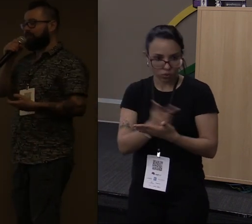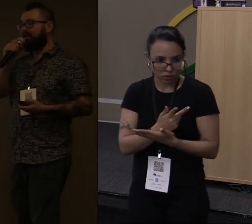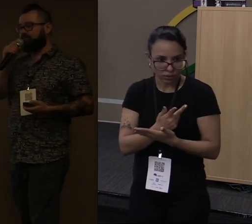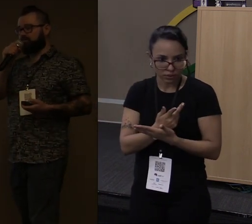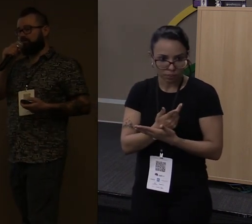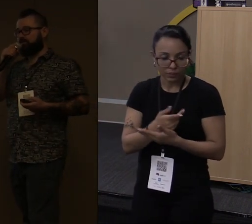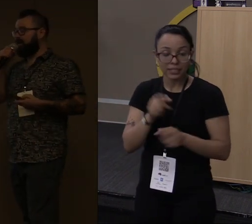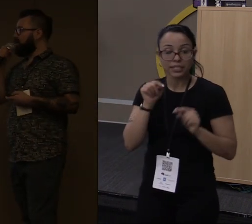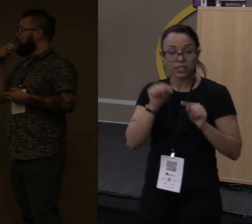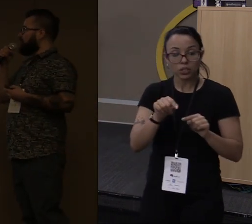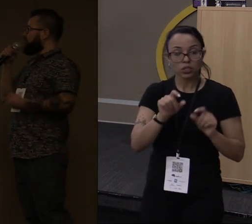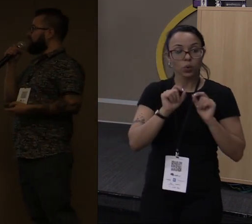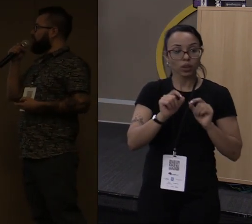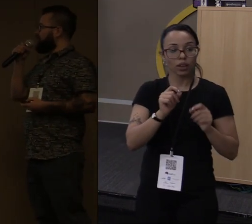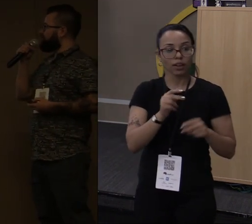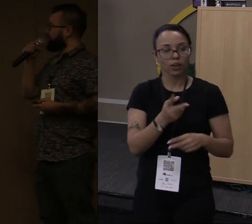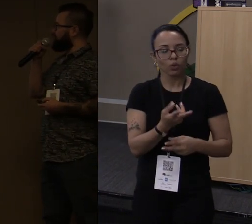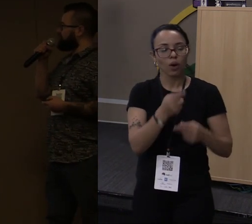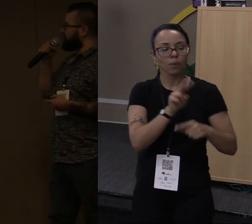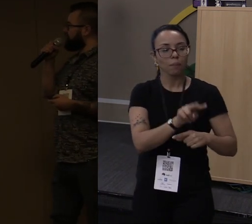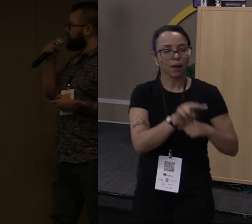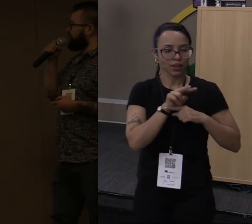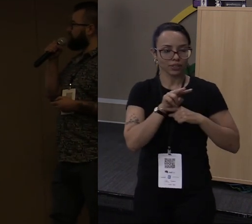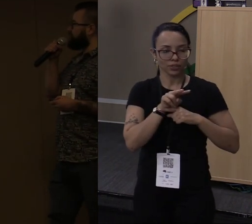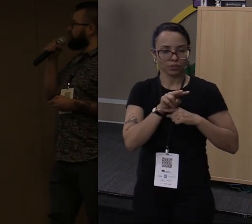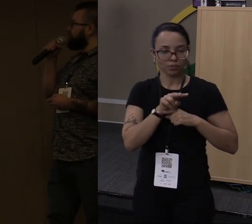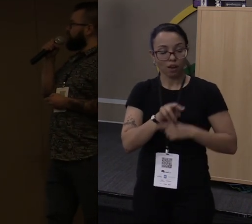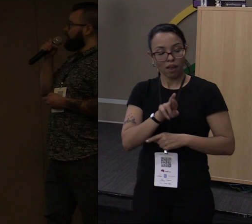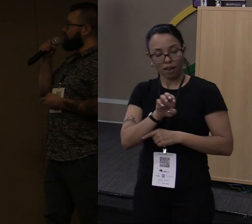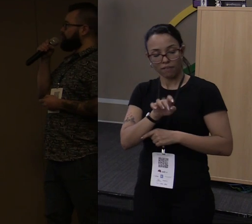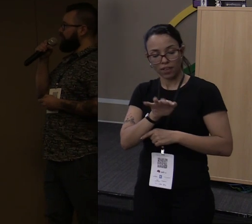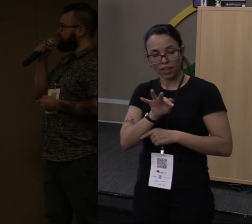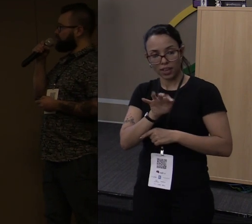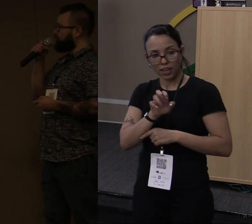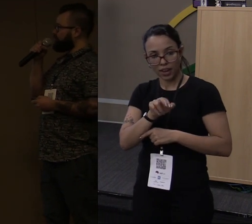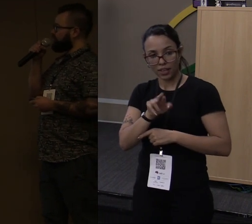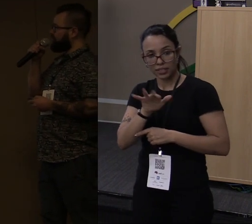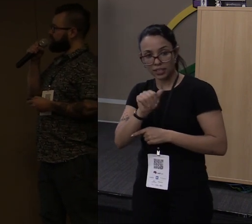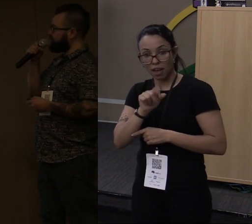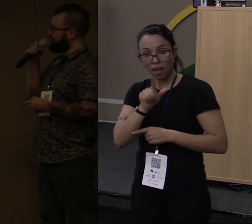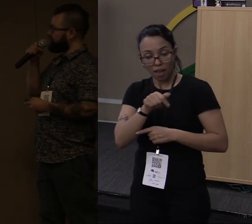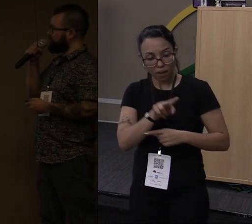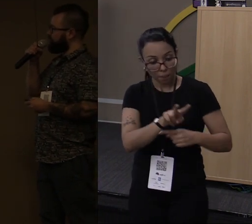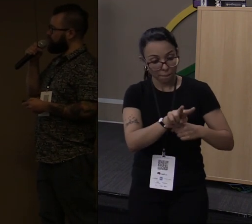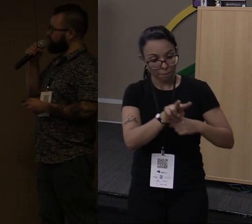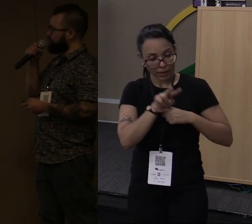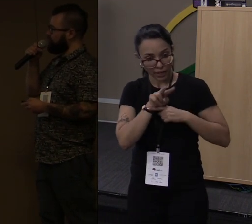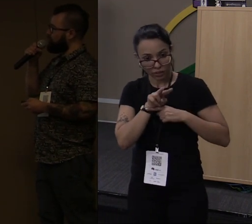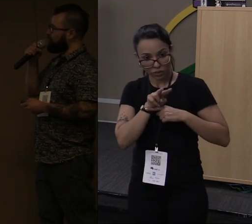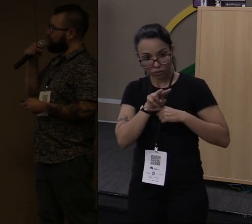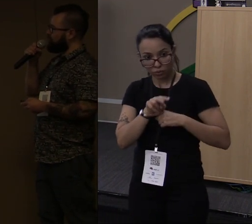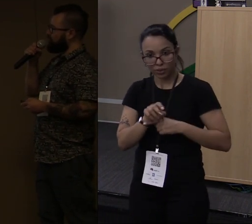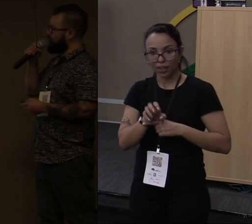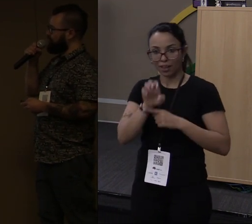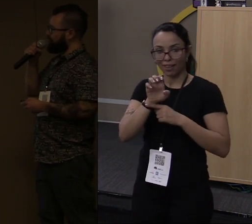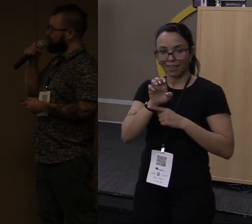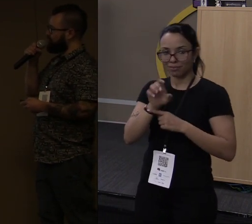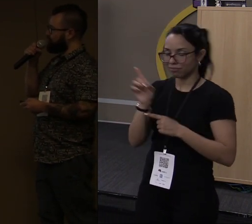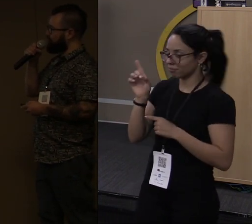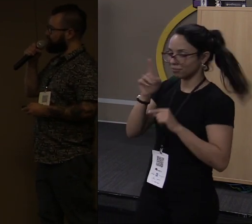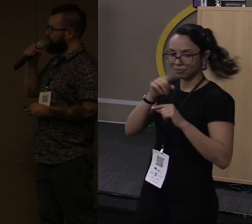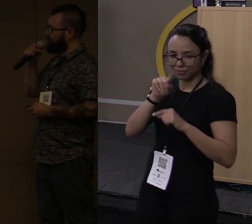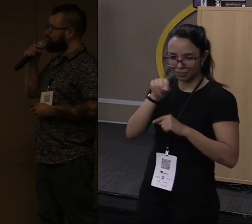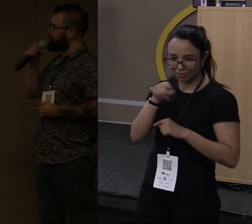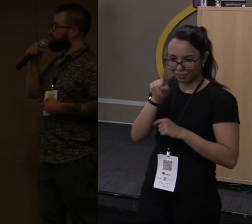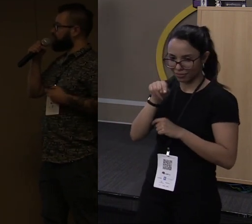ou seja, empréstimo. O que é uma referência? Referência é um empréstimo, que a gente usa esse e comercial nas variáveis